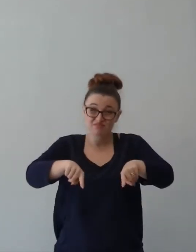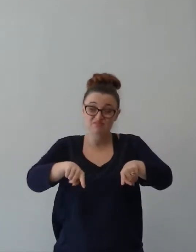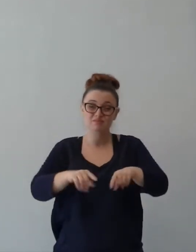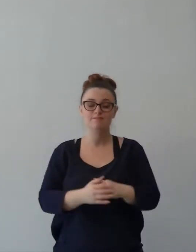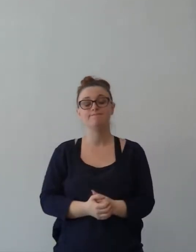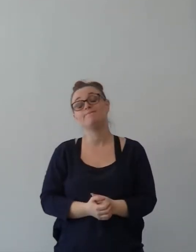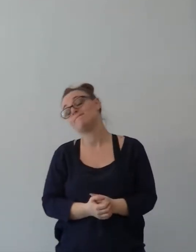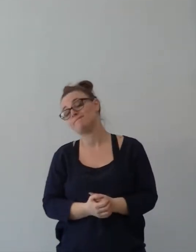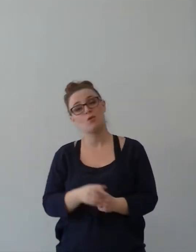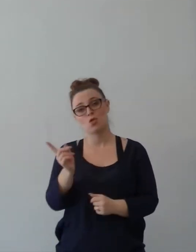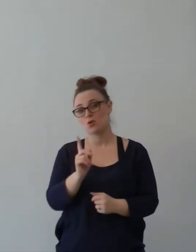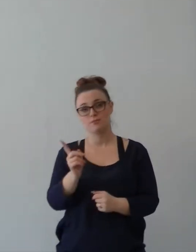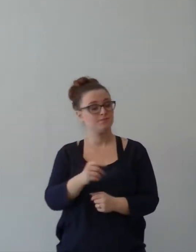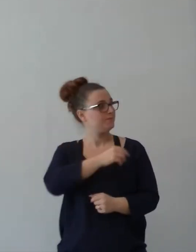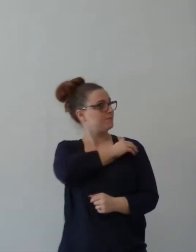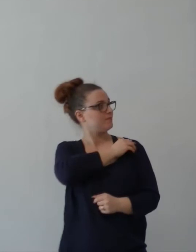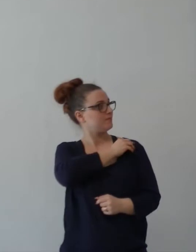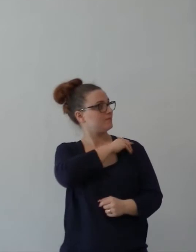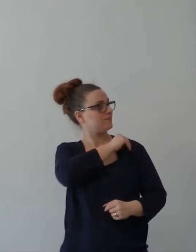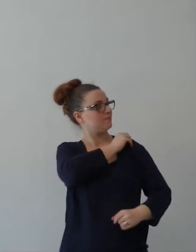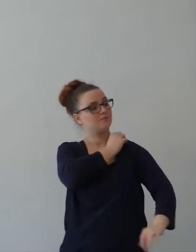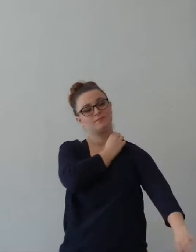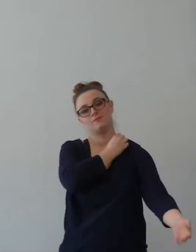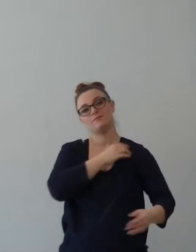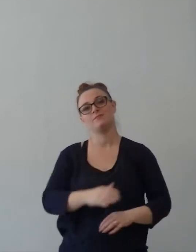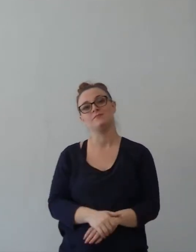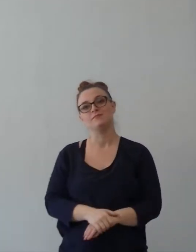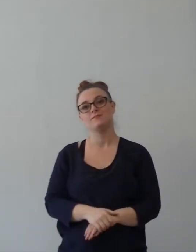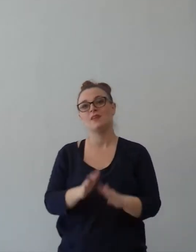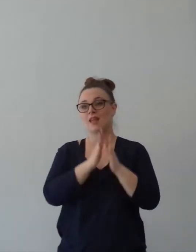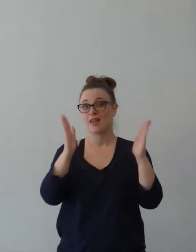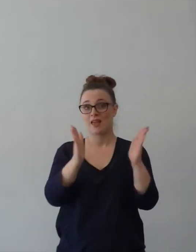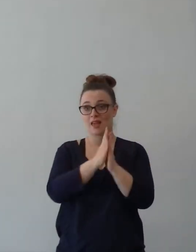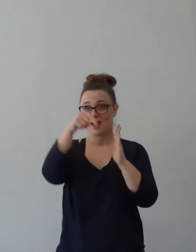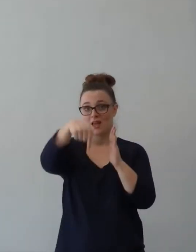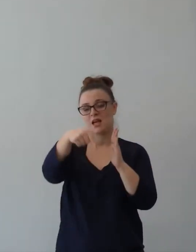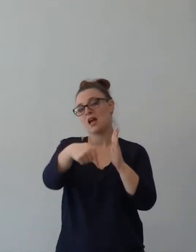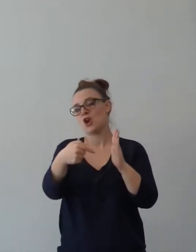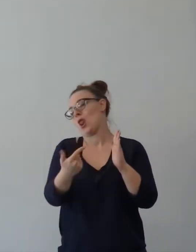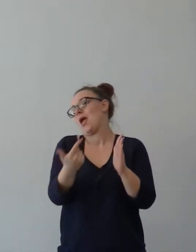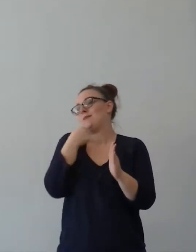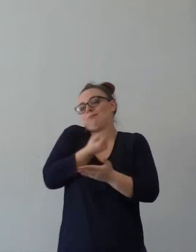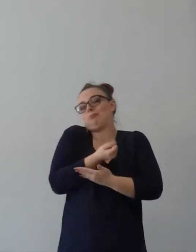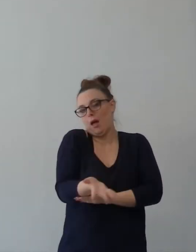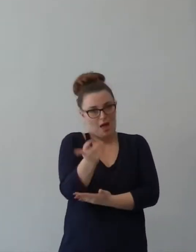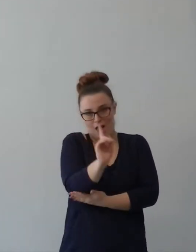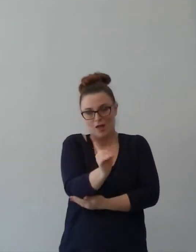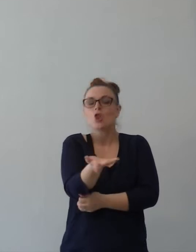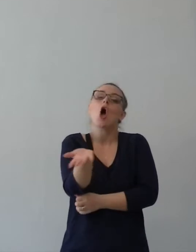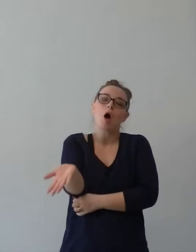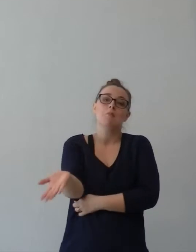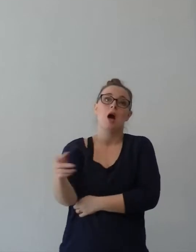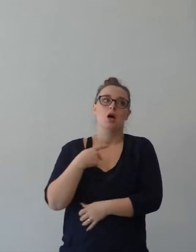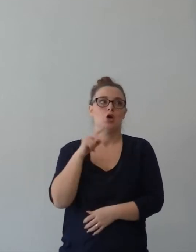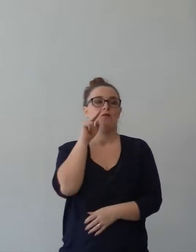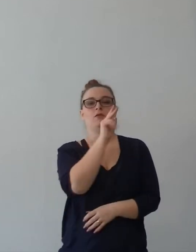Purtroppo no, la nostra chiesa non va male, ma possiamo migliorare. Ma oh, sono stati in certe chiesi